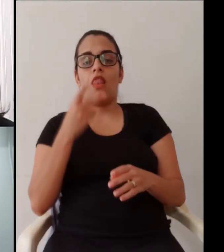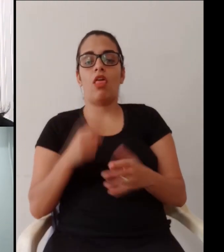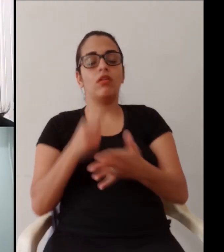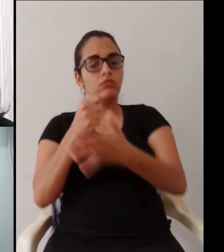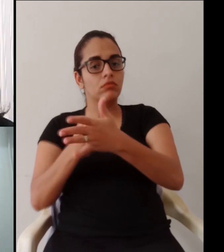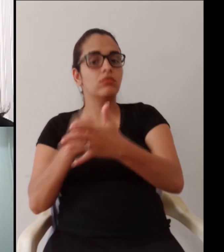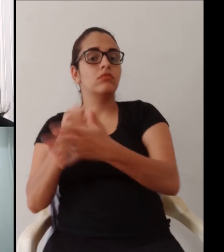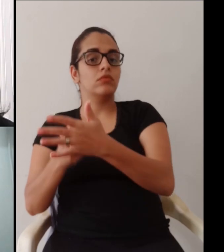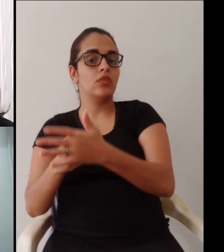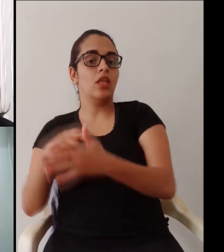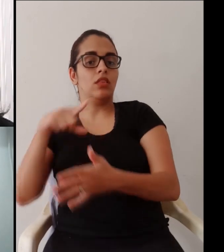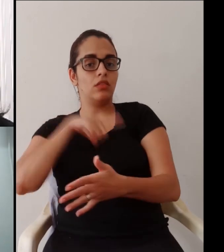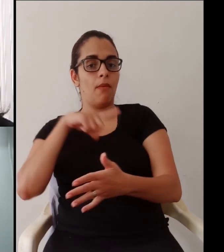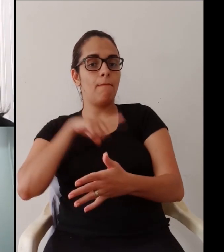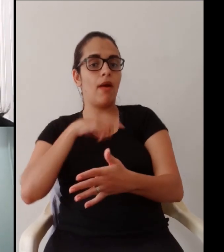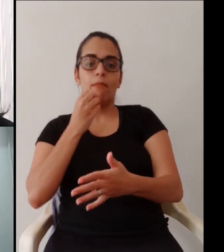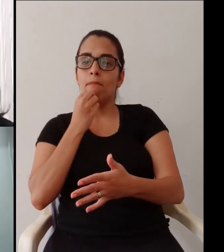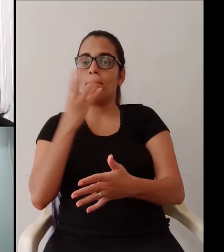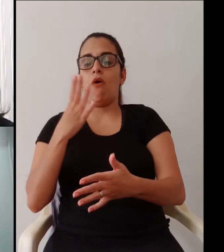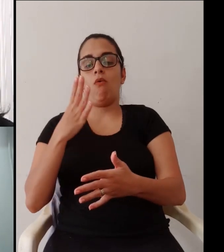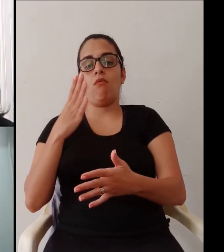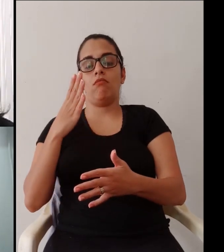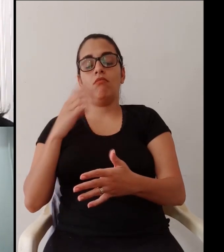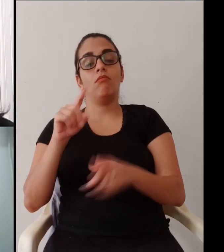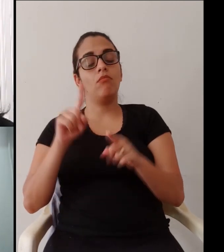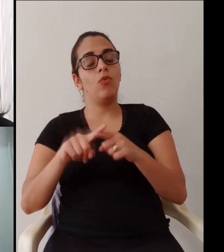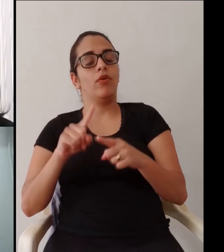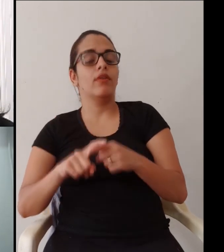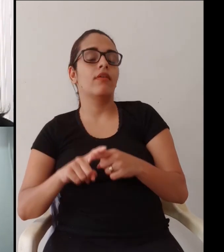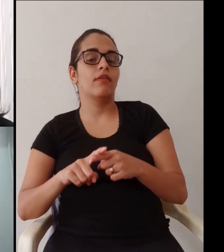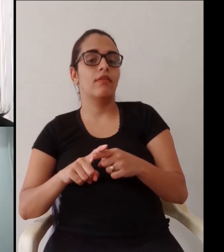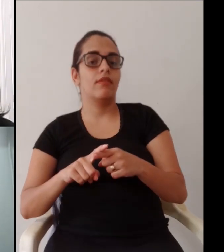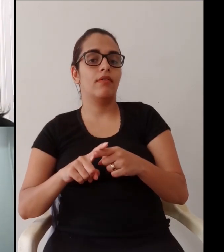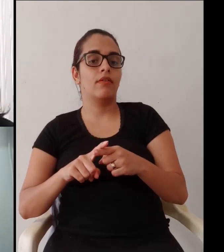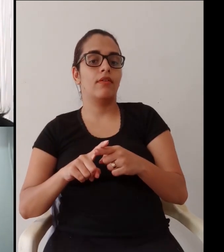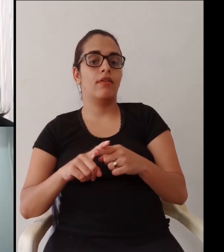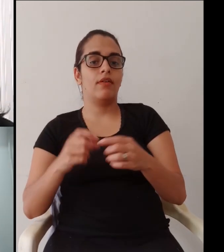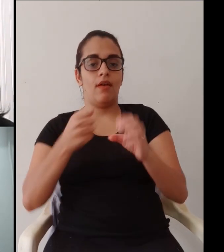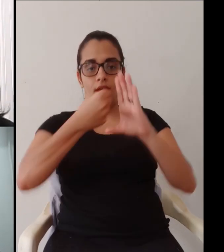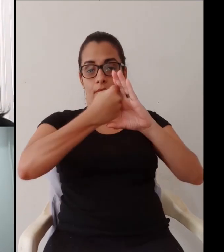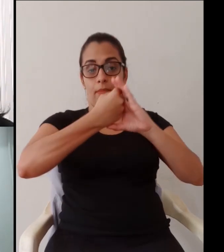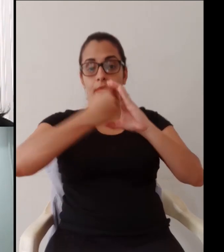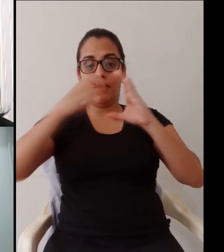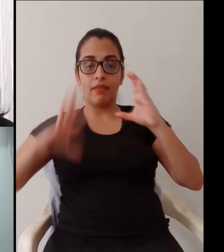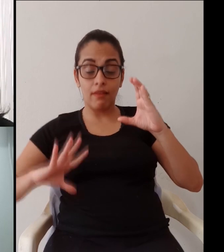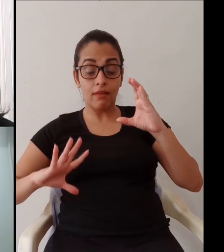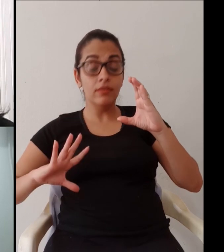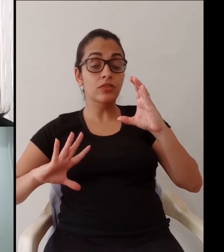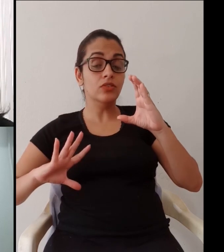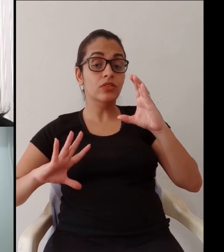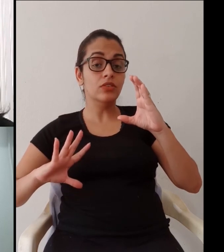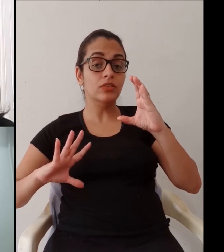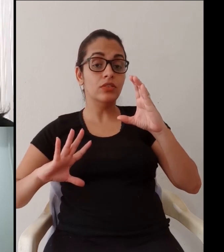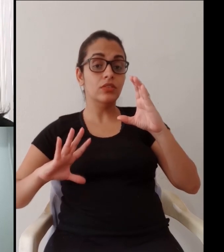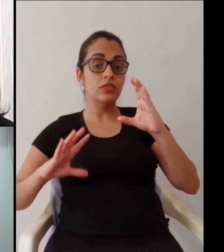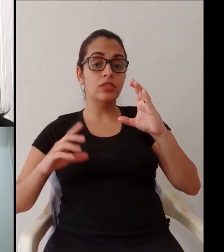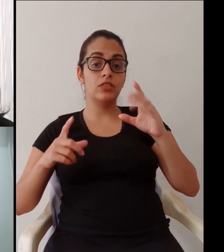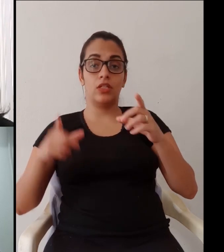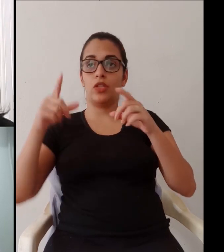utilizar a modalidade para aprender o que você quiser. E, isso que eu falei que é um desafio, eu vejo também como sendo uma vantagem,